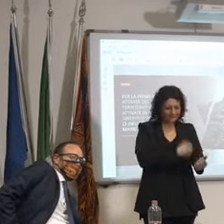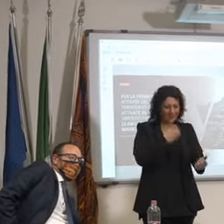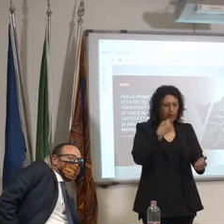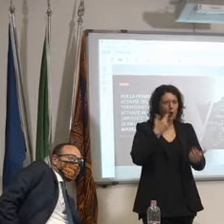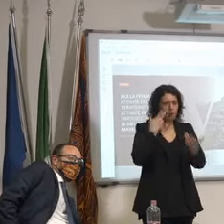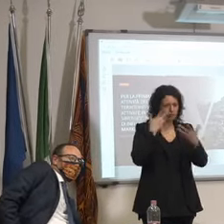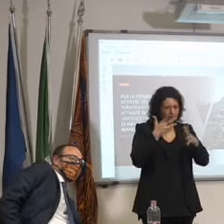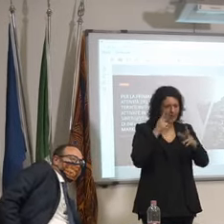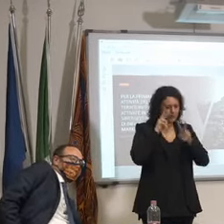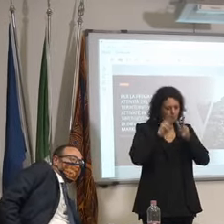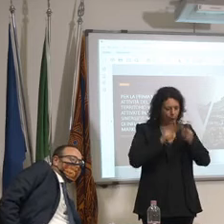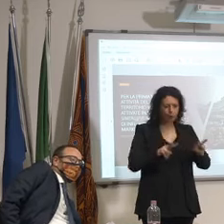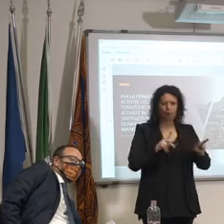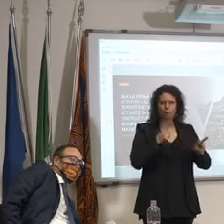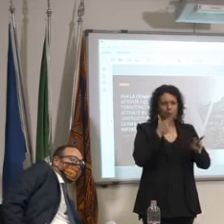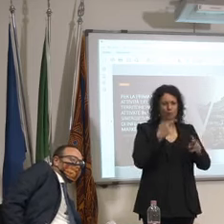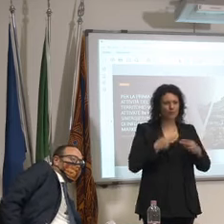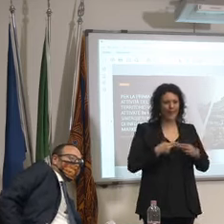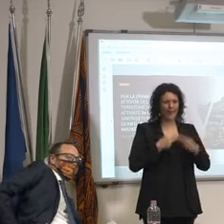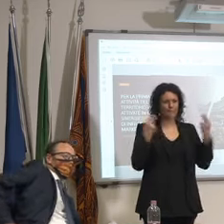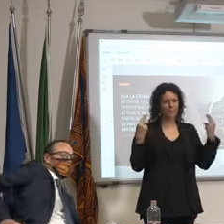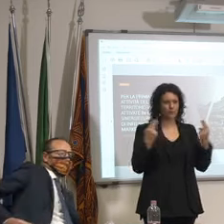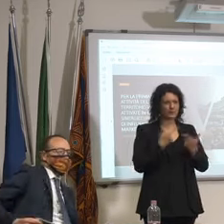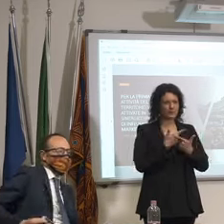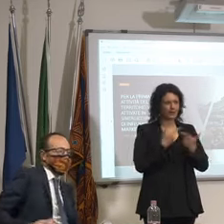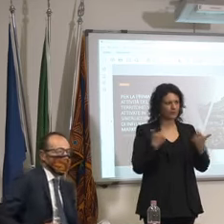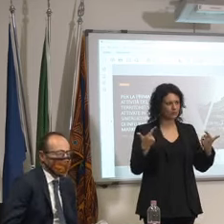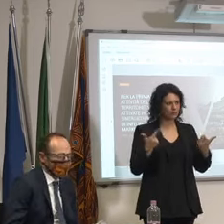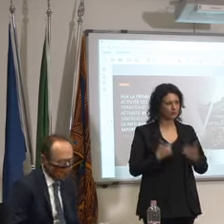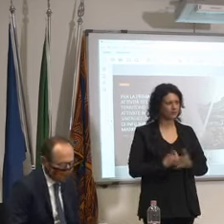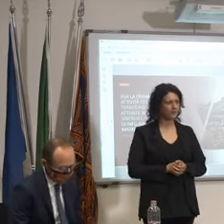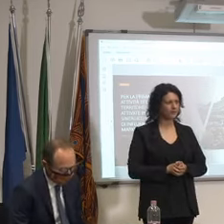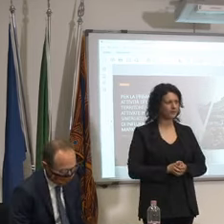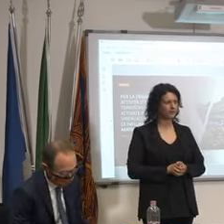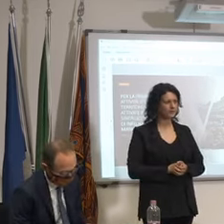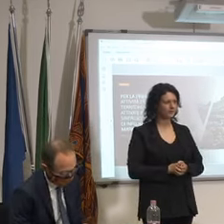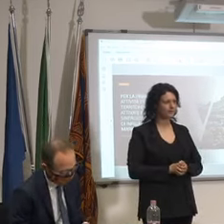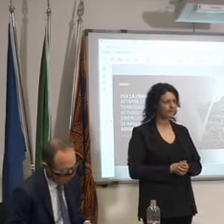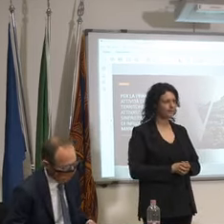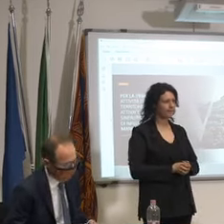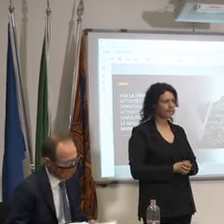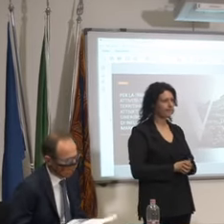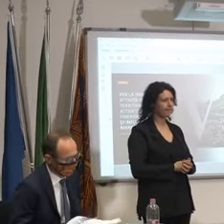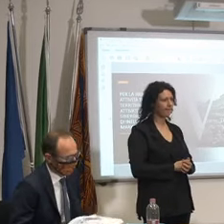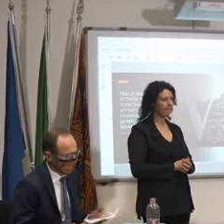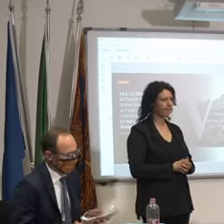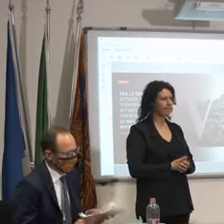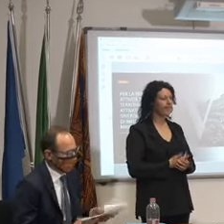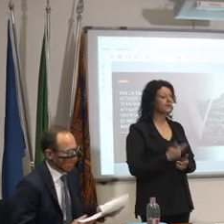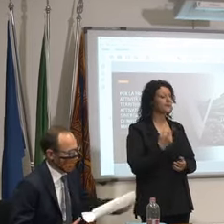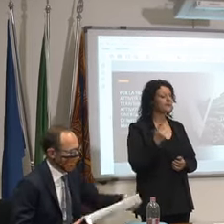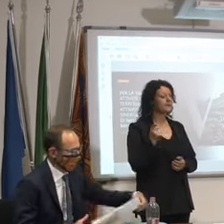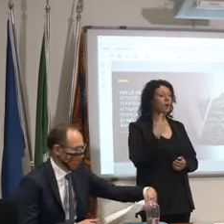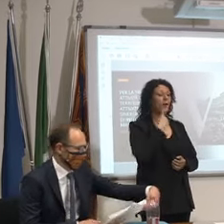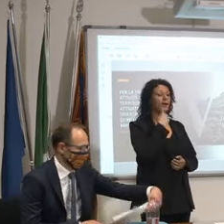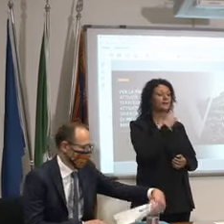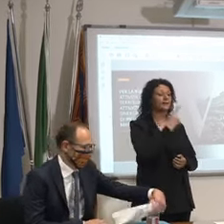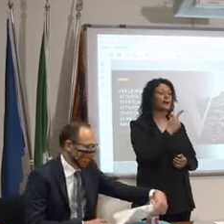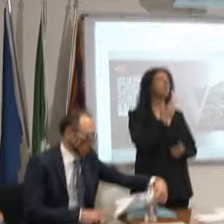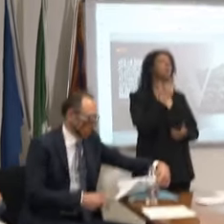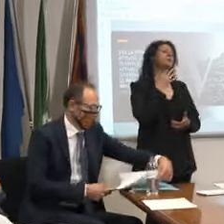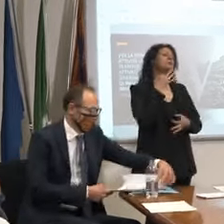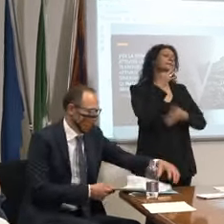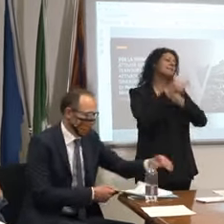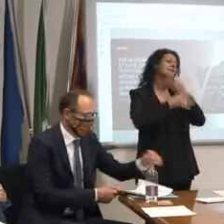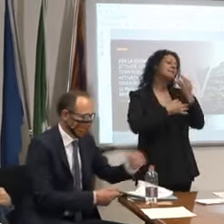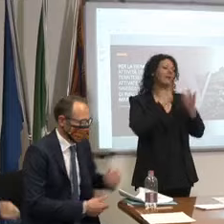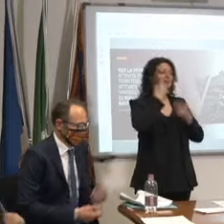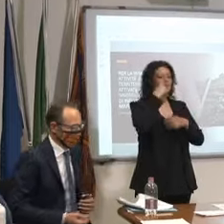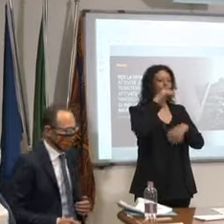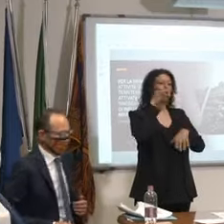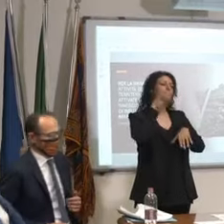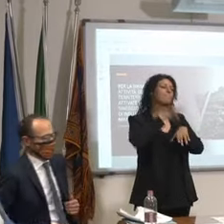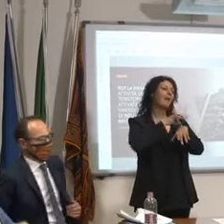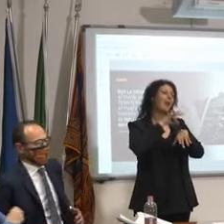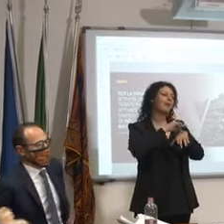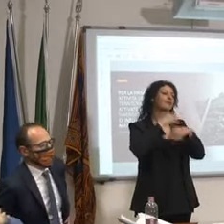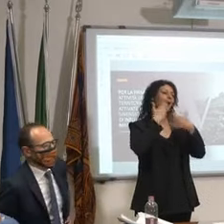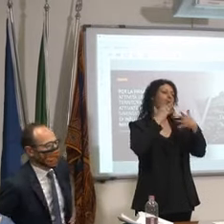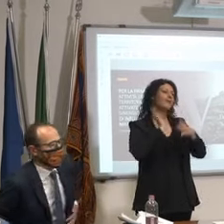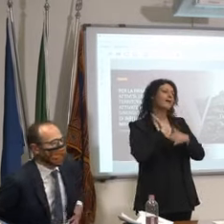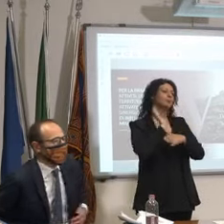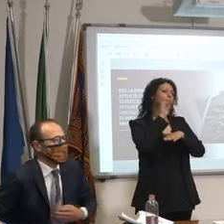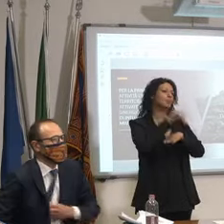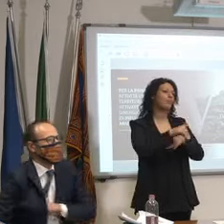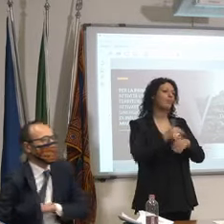non stiamo parlando di un'italia ma stiamo parlando di una malattia che è stata superata da molte per più vabbè però lei